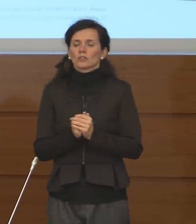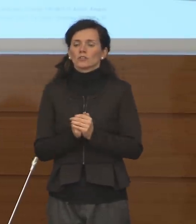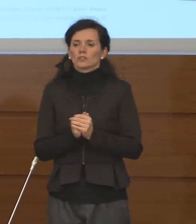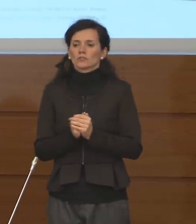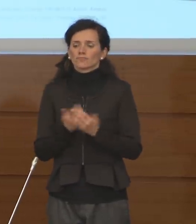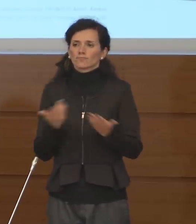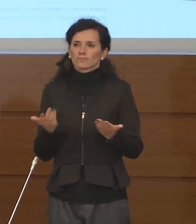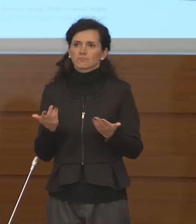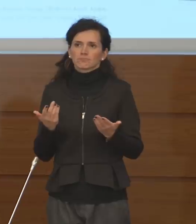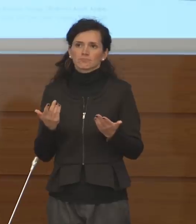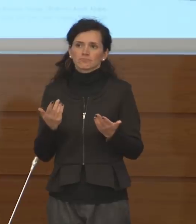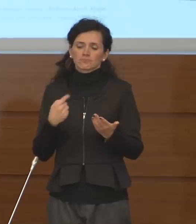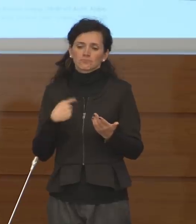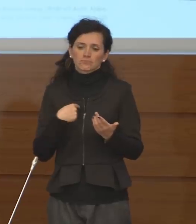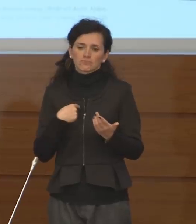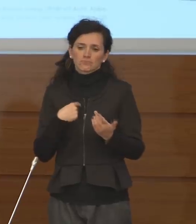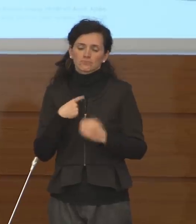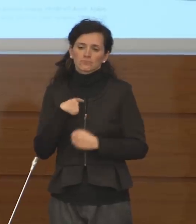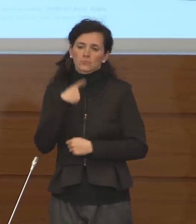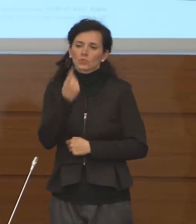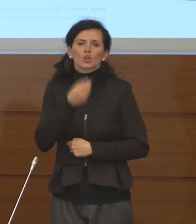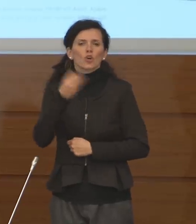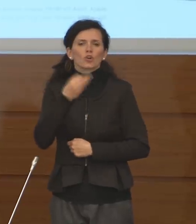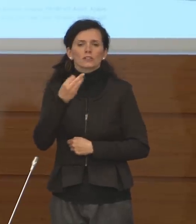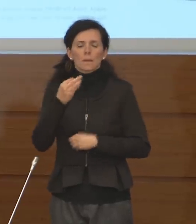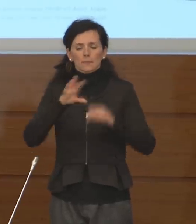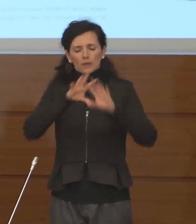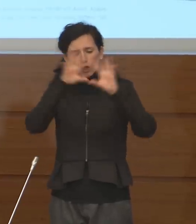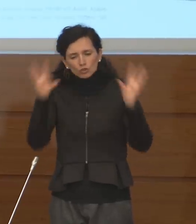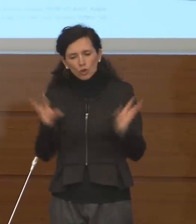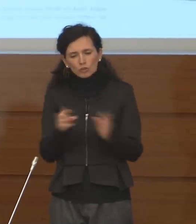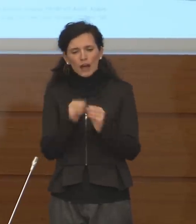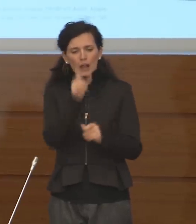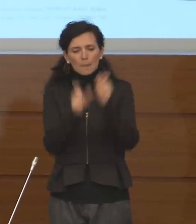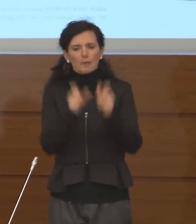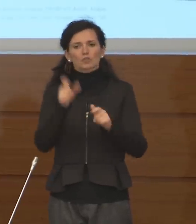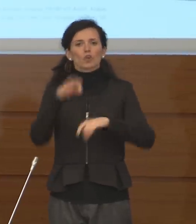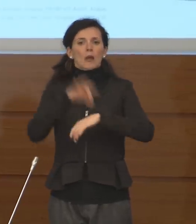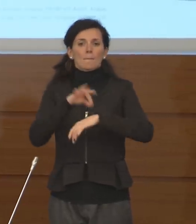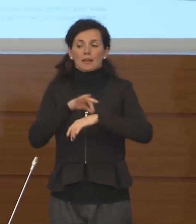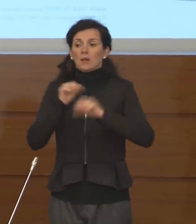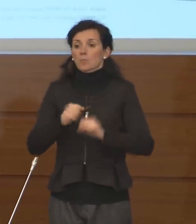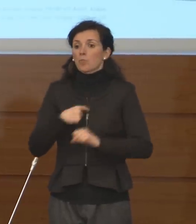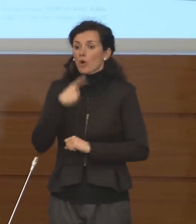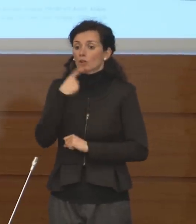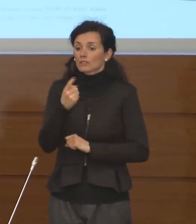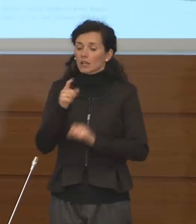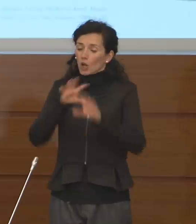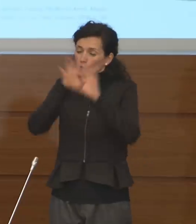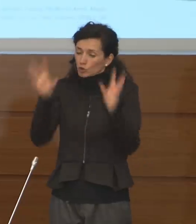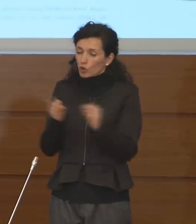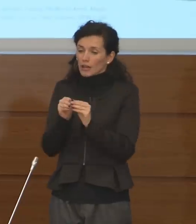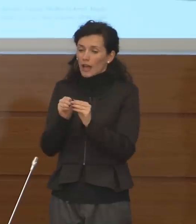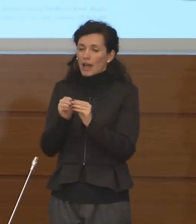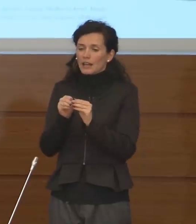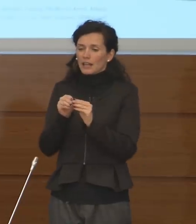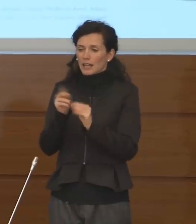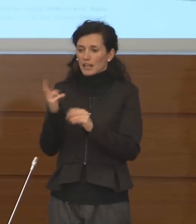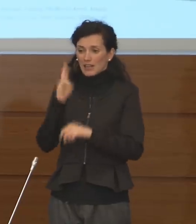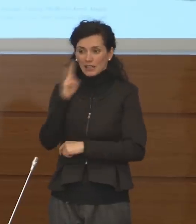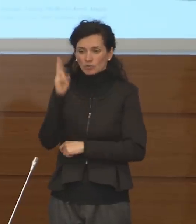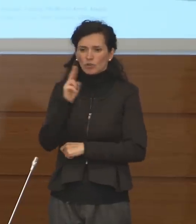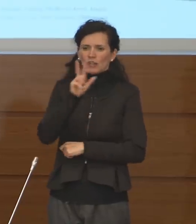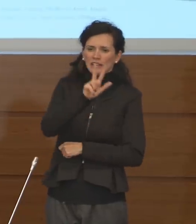Comunque io lo farei rispetto al totale degli ammalati e quindi vi posso dire che il totale dei deceduti è il 3,47